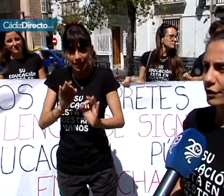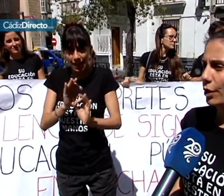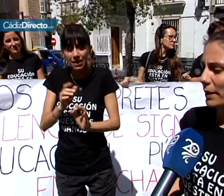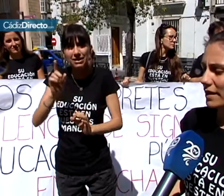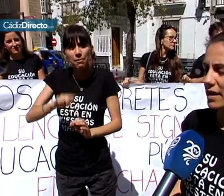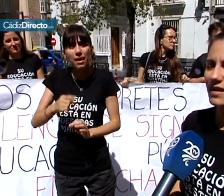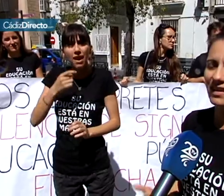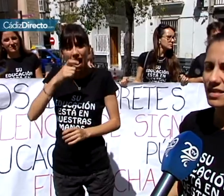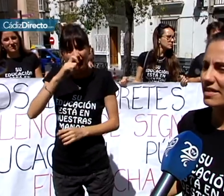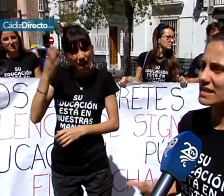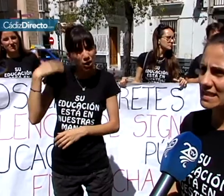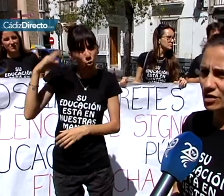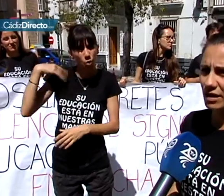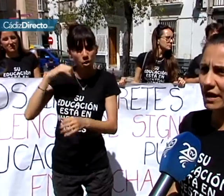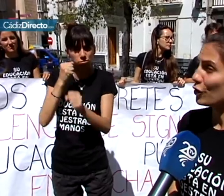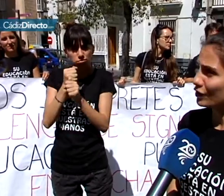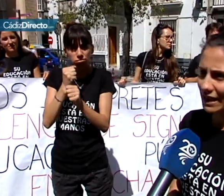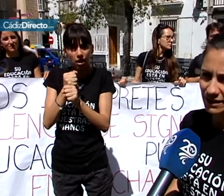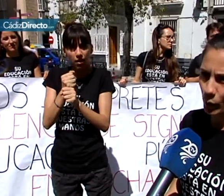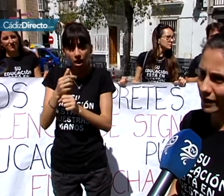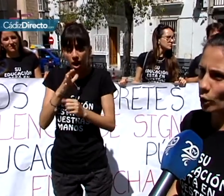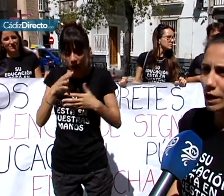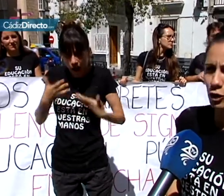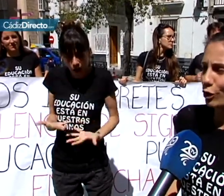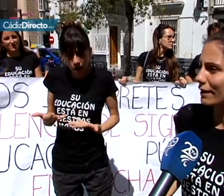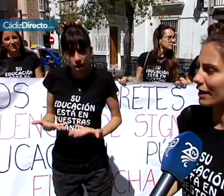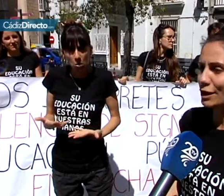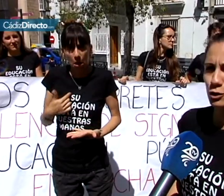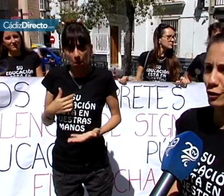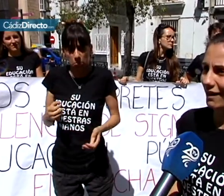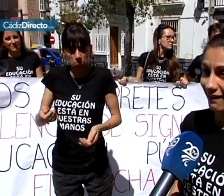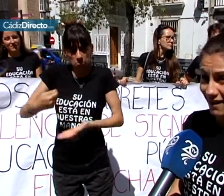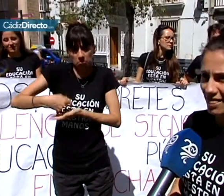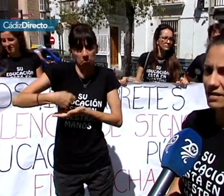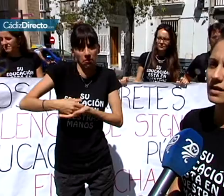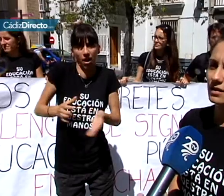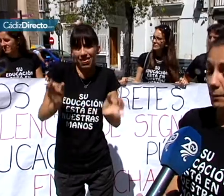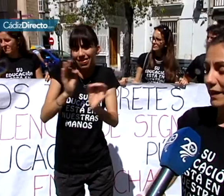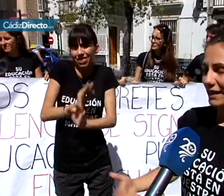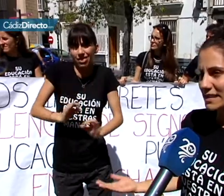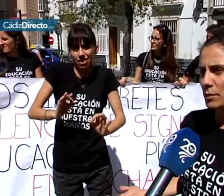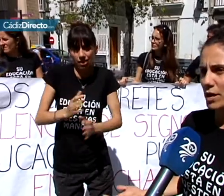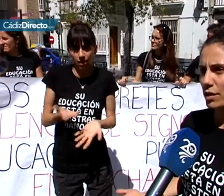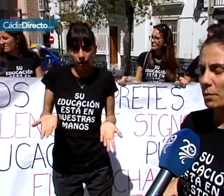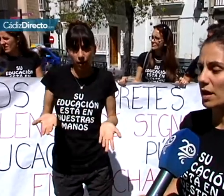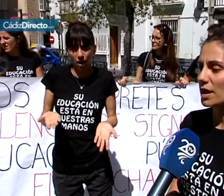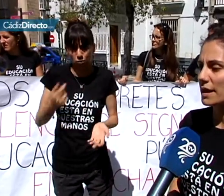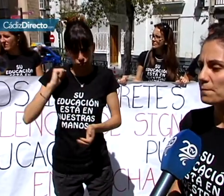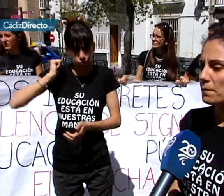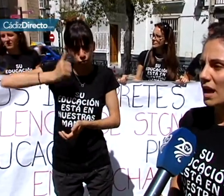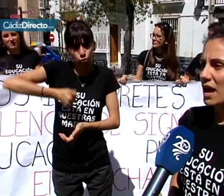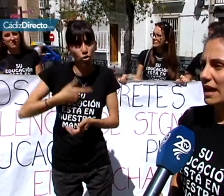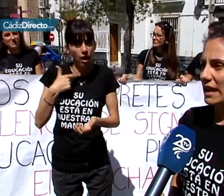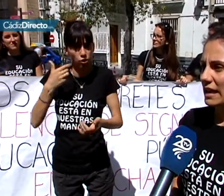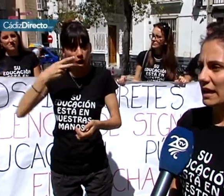ahora nos haciende. Hay compañías que llevan 15, 16 años trabajando y no tienen antigüedad ninguna, no cobran trienio, no cobran nada, después de tantísimos años de experiencia.